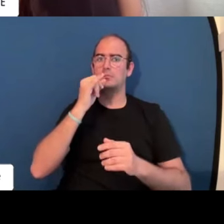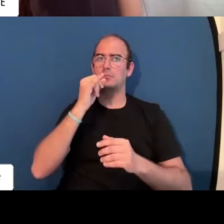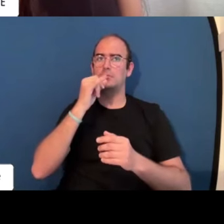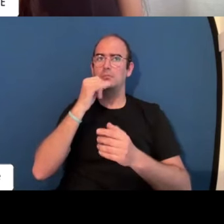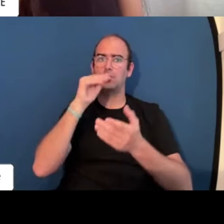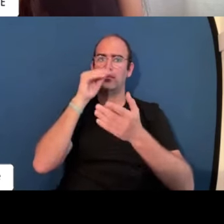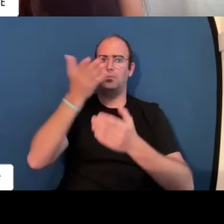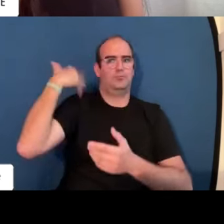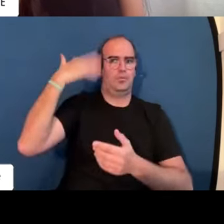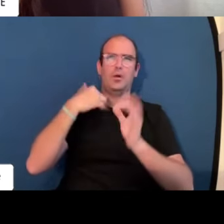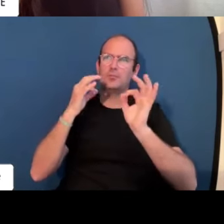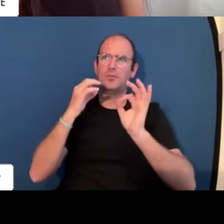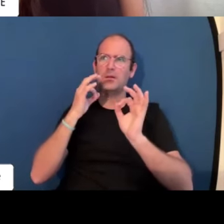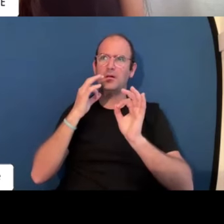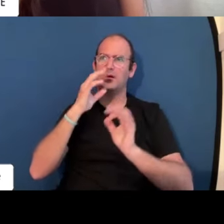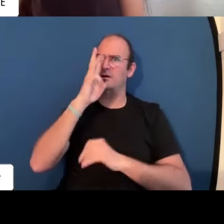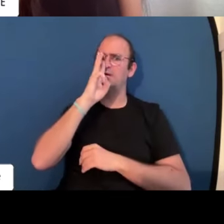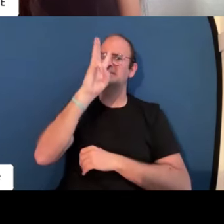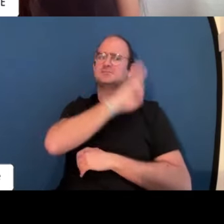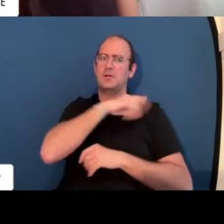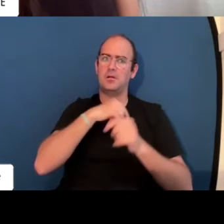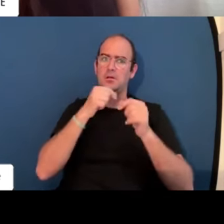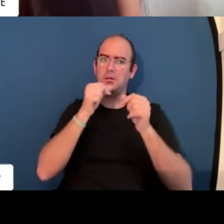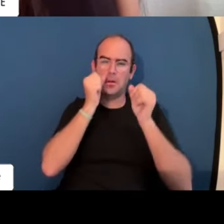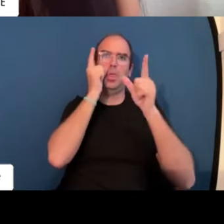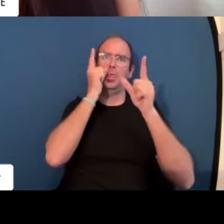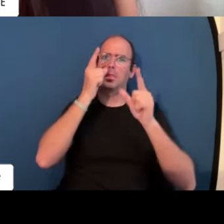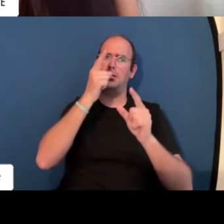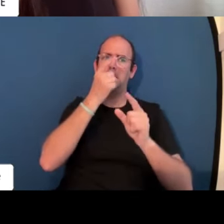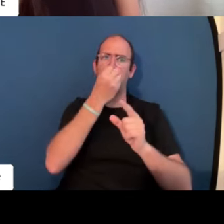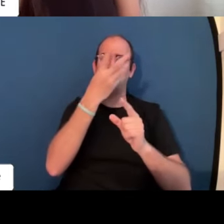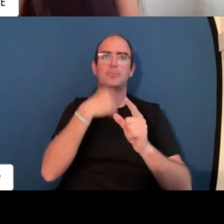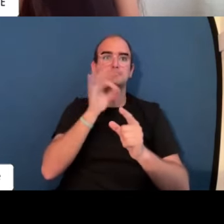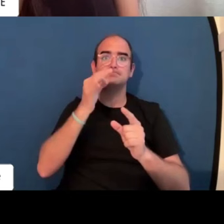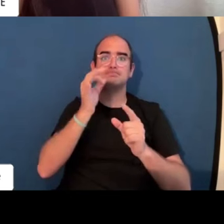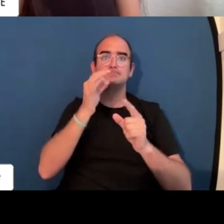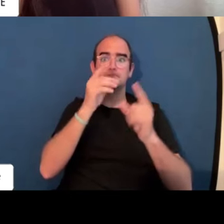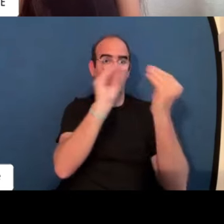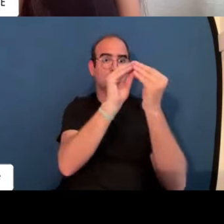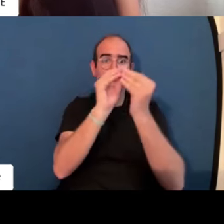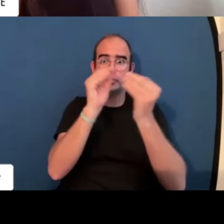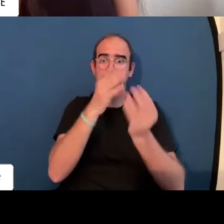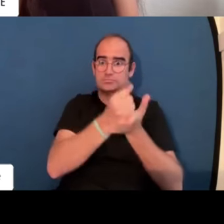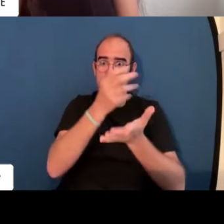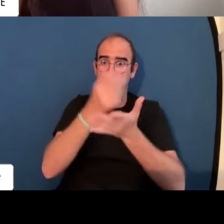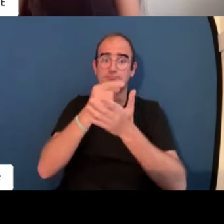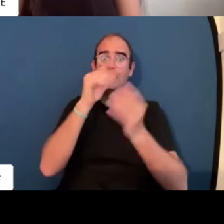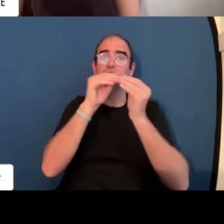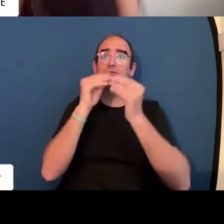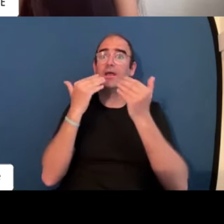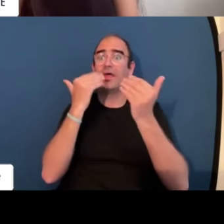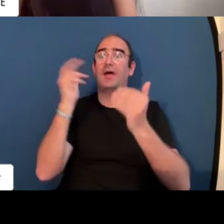sí sí he probado hacerlos y es verdad que hace tres años me di